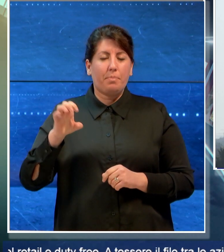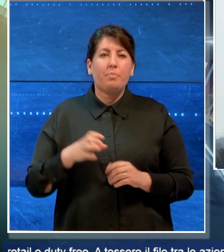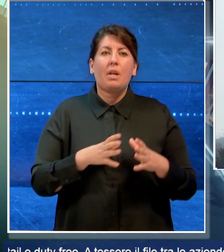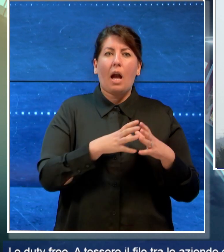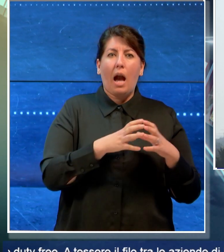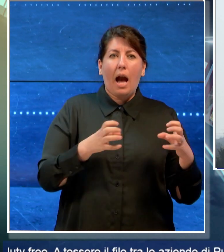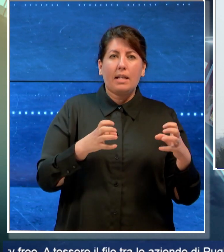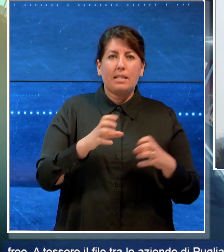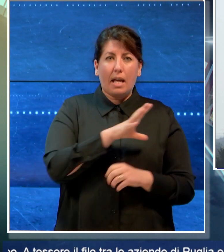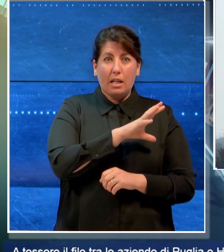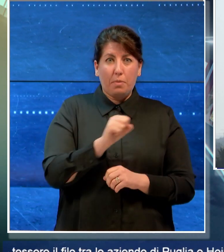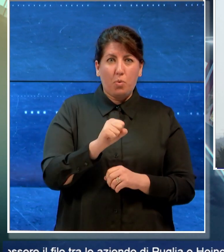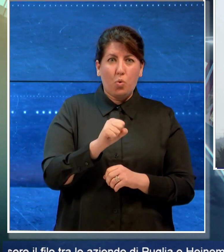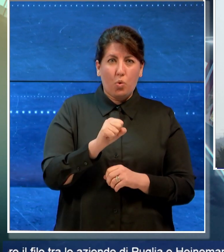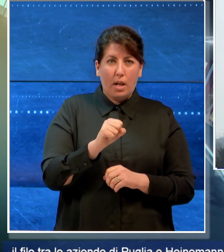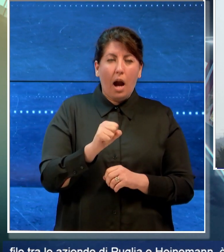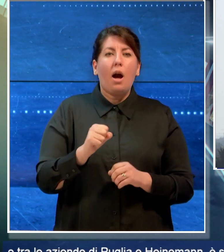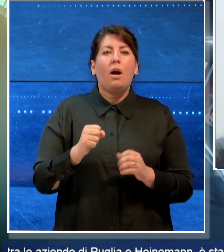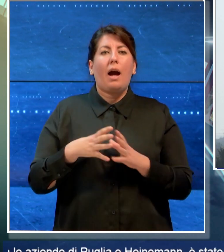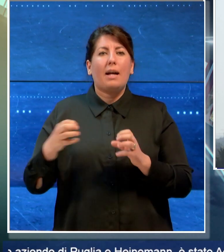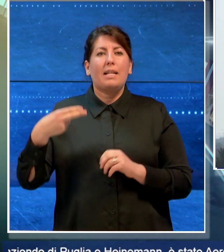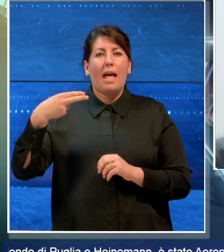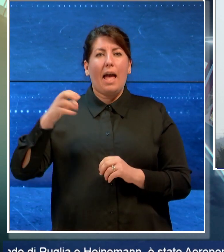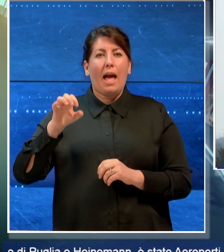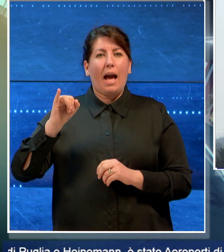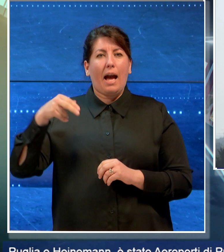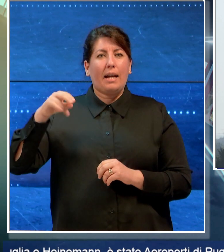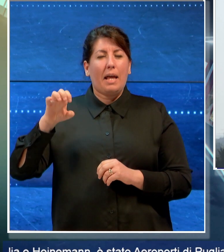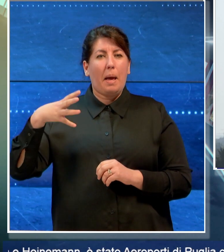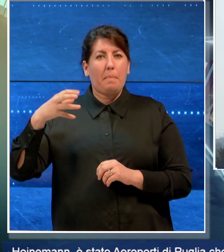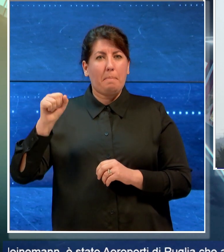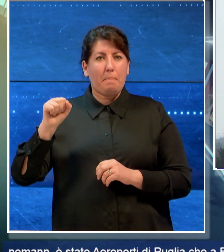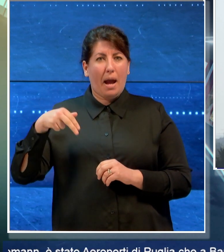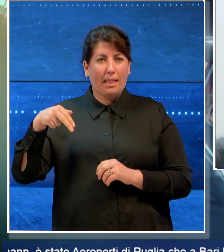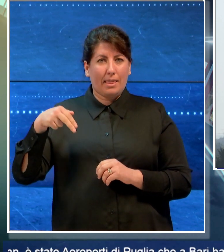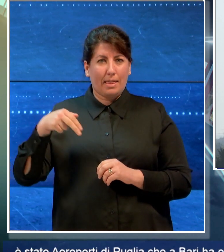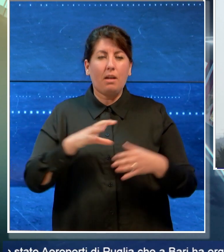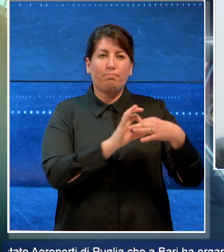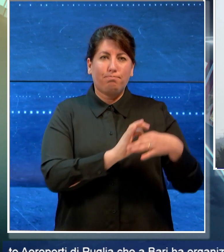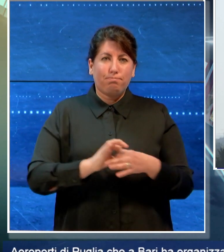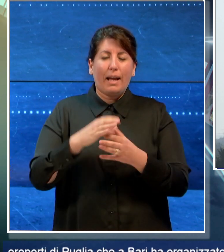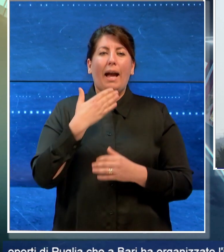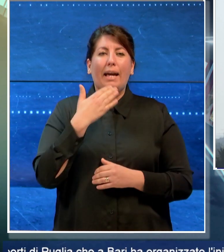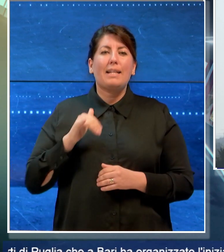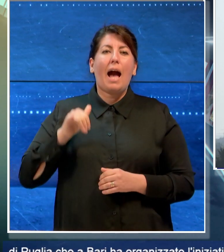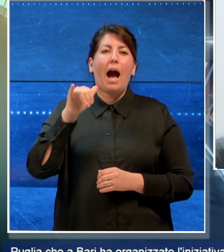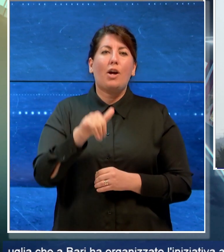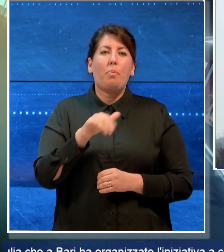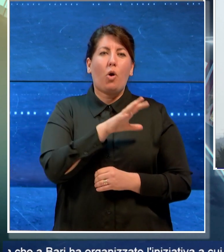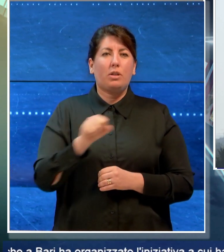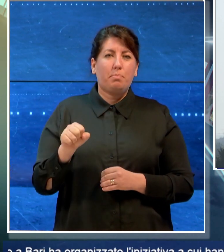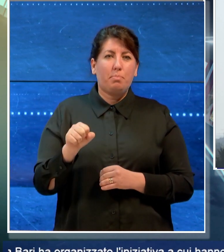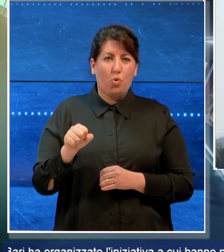aziende di Puglia e EINEMAN è stato Aeroporti di Puglia che a Bari